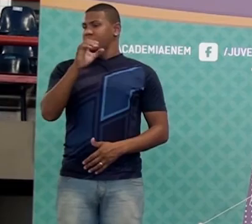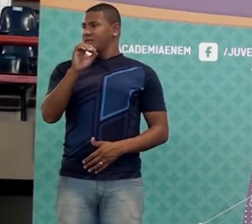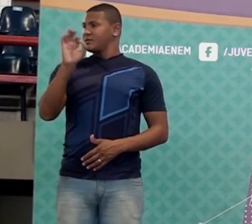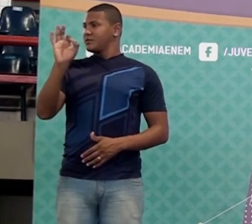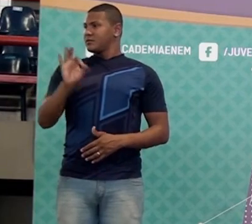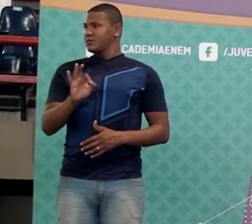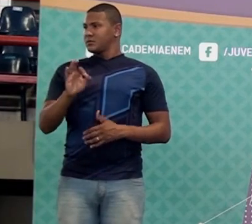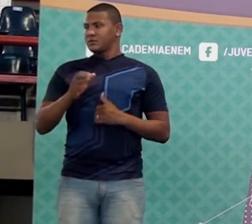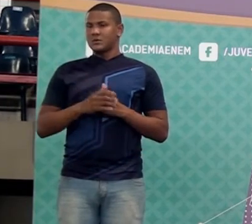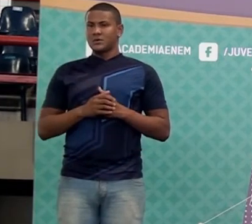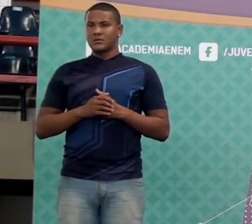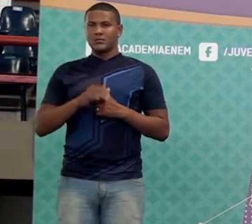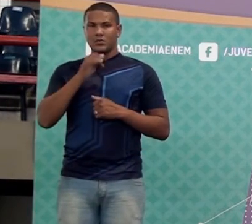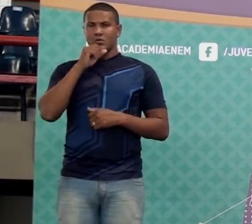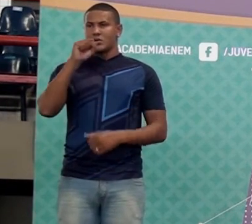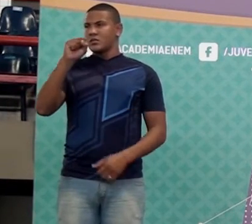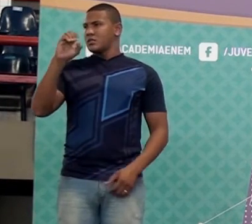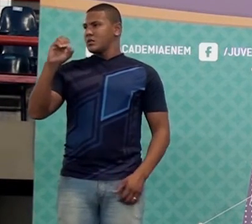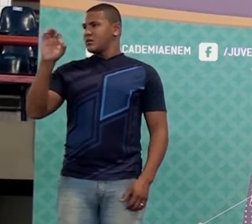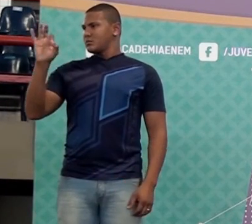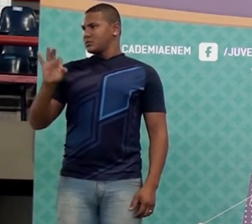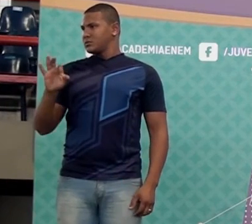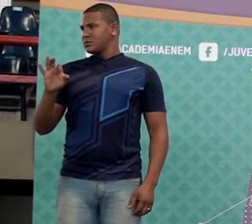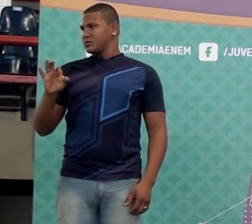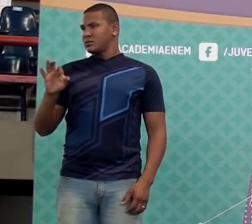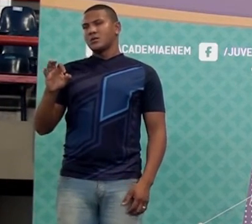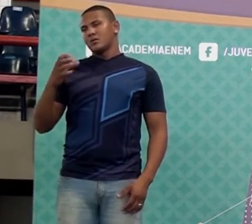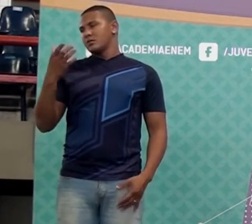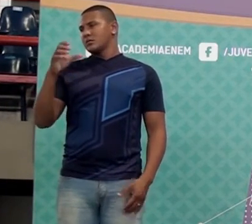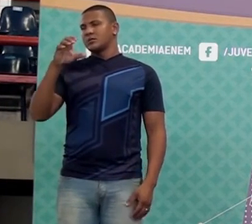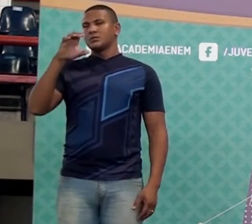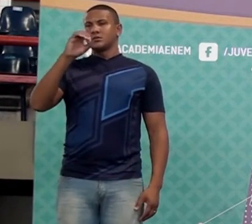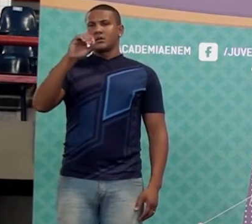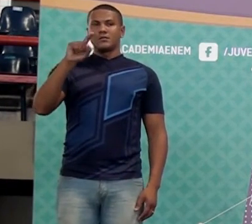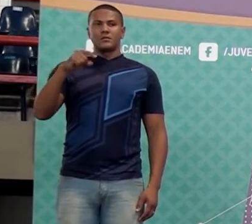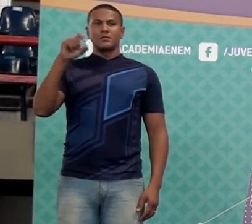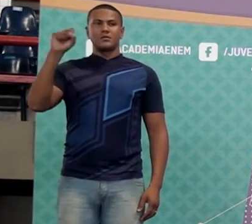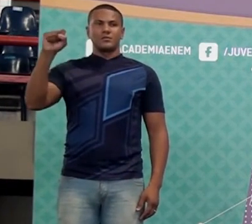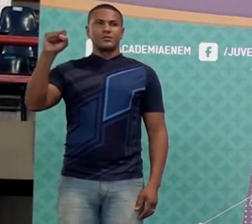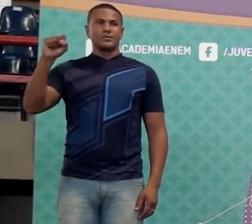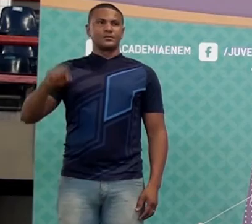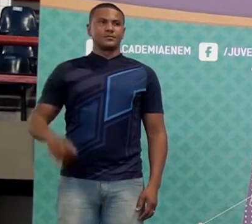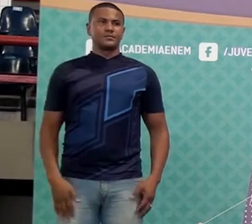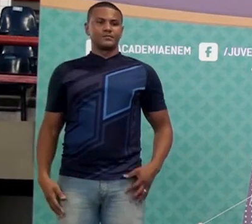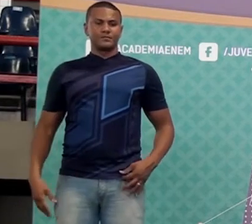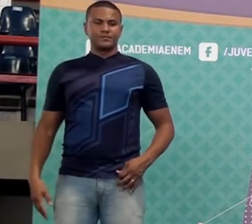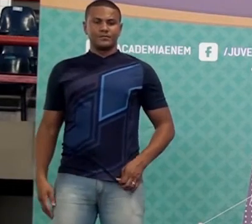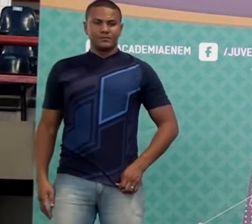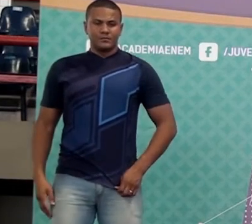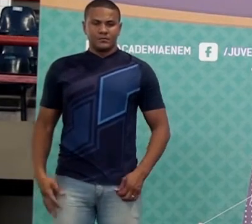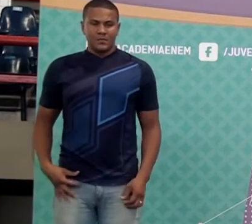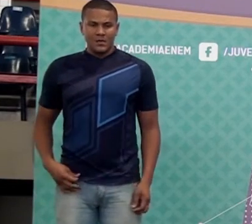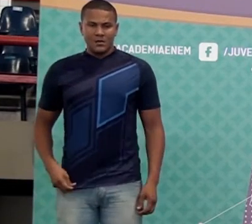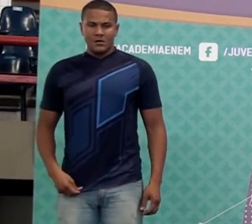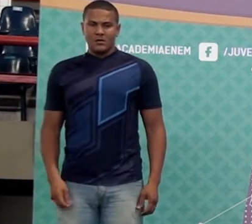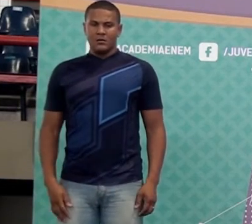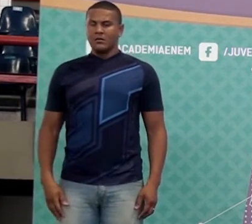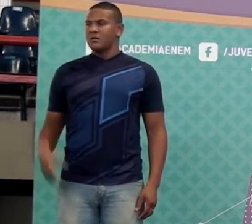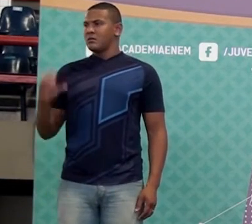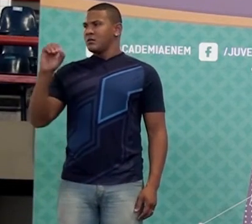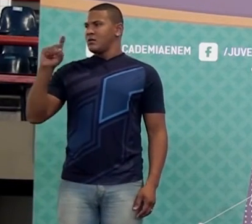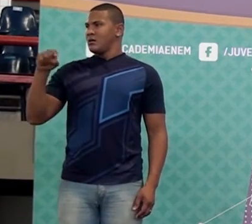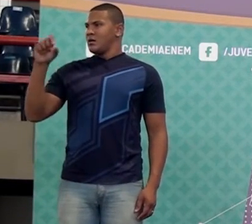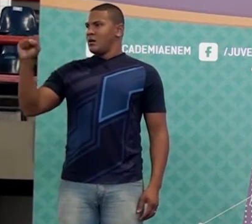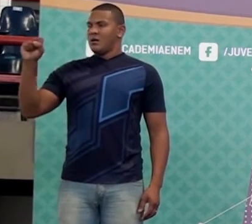E oitenta por cento é o quê? Zero vírgula oito. Tá legal? Então, você vai ter aí na situação, 0,8X.